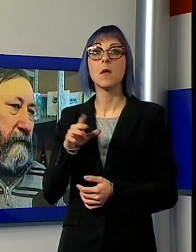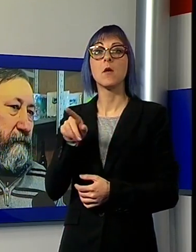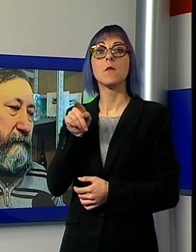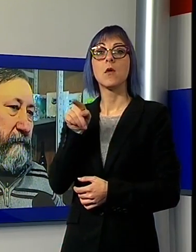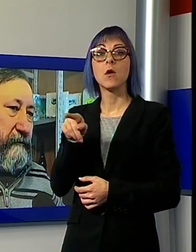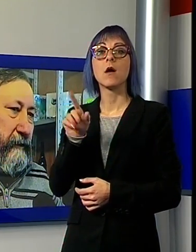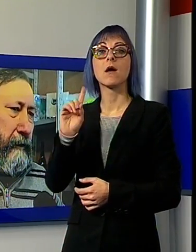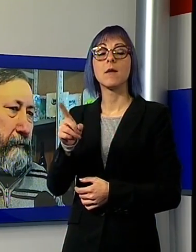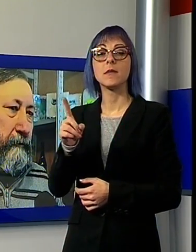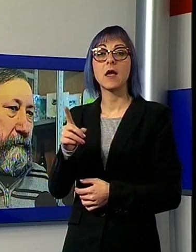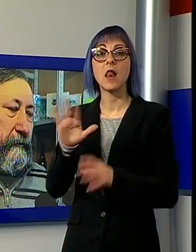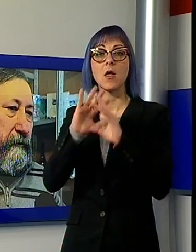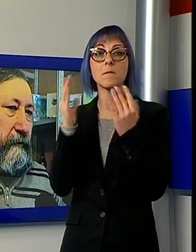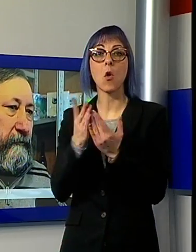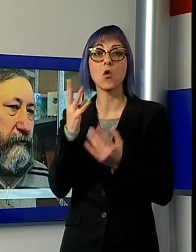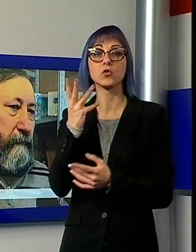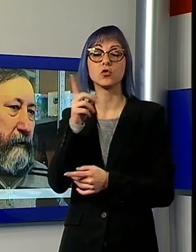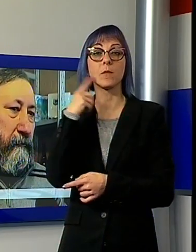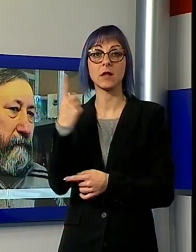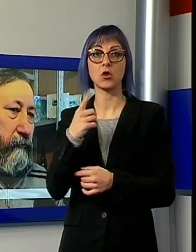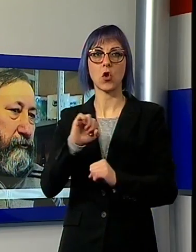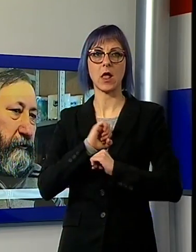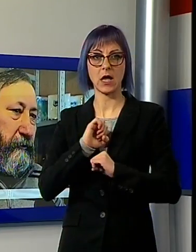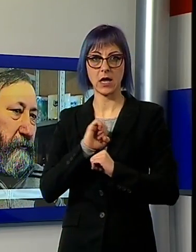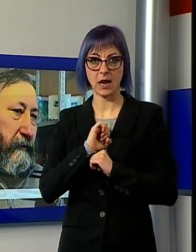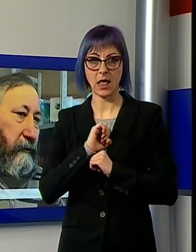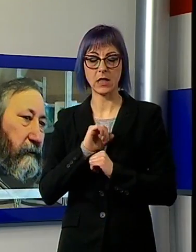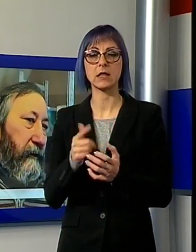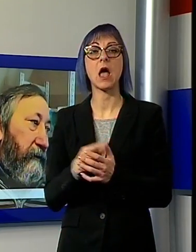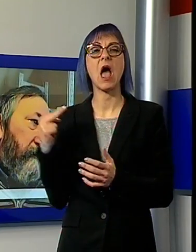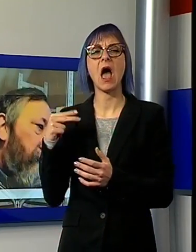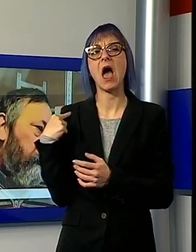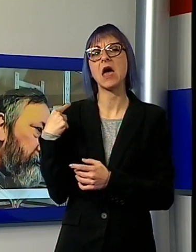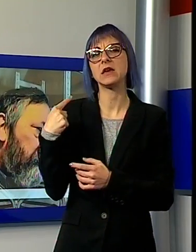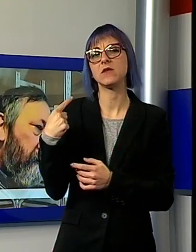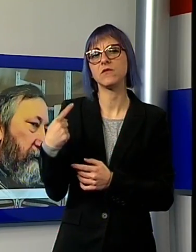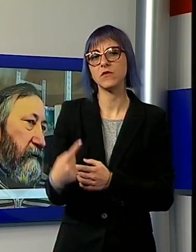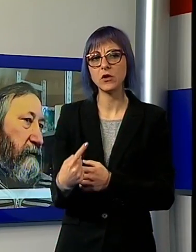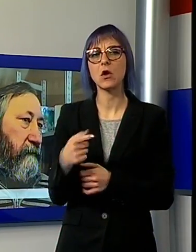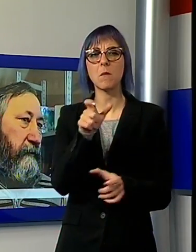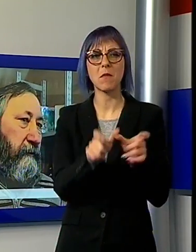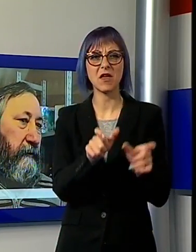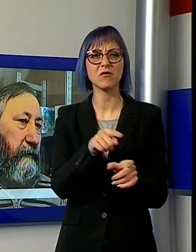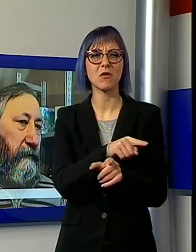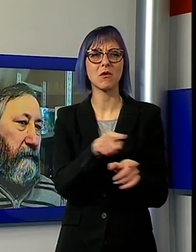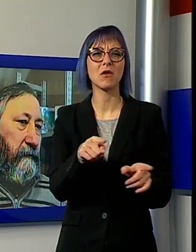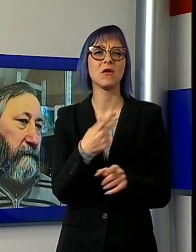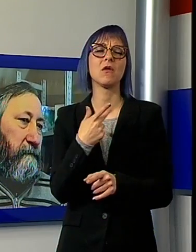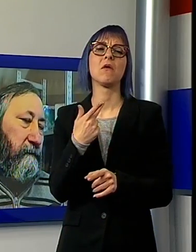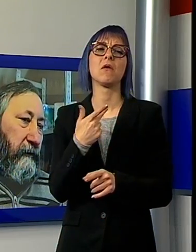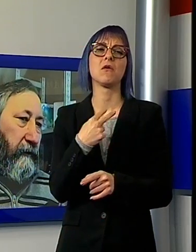dimostrato in tutti questi anni, diciamo dando voce a chi non ha voce. Quindi